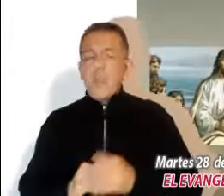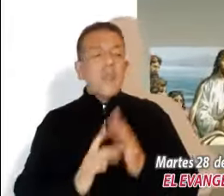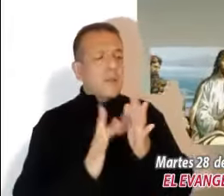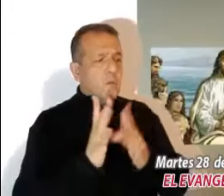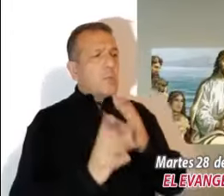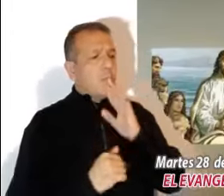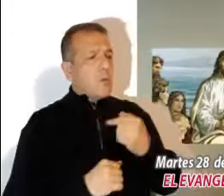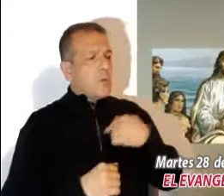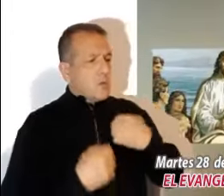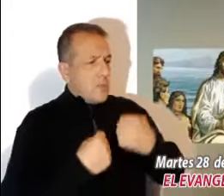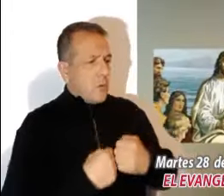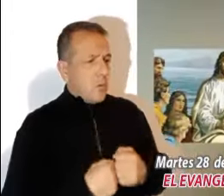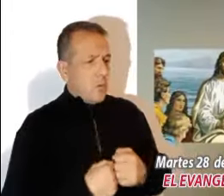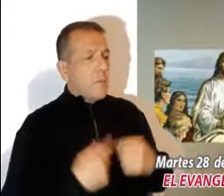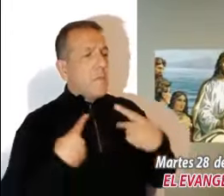respondió,